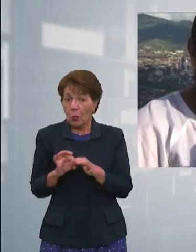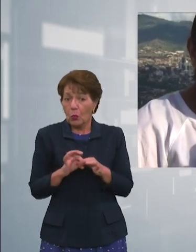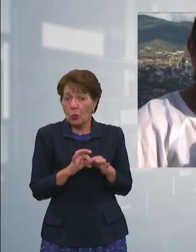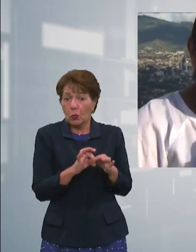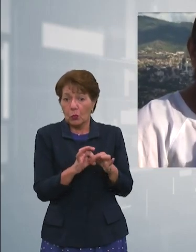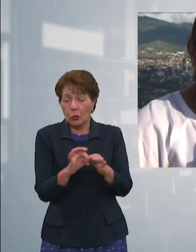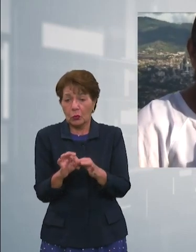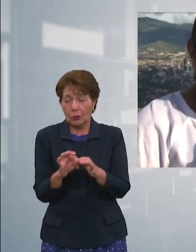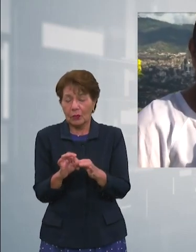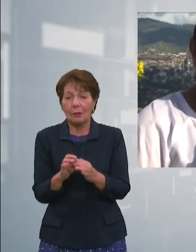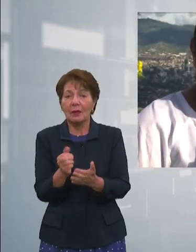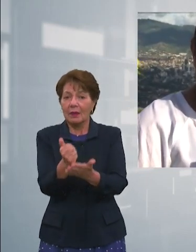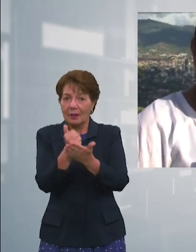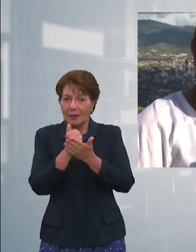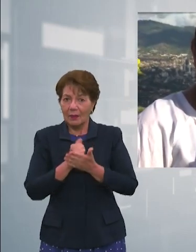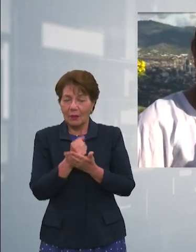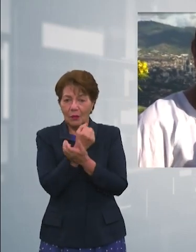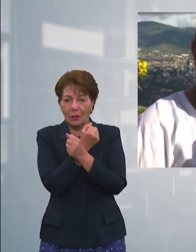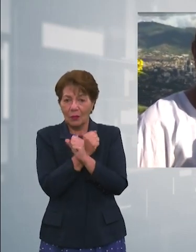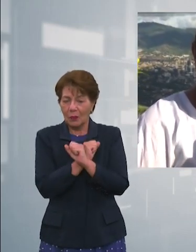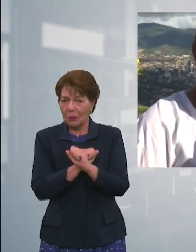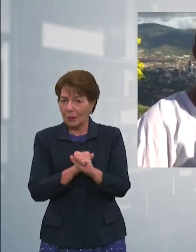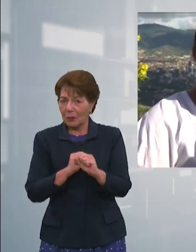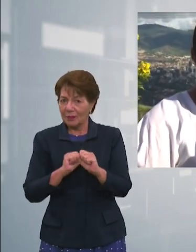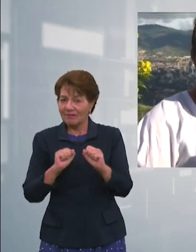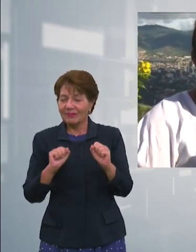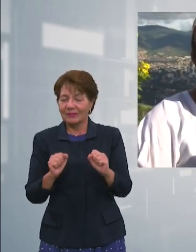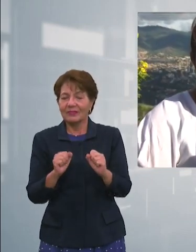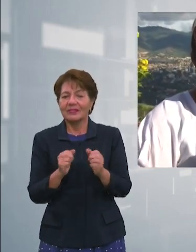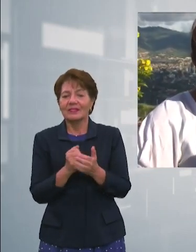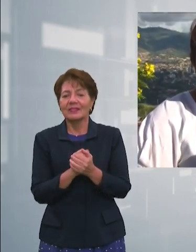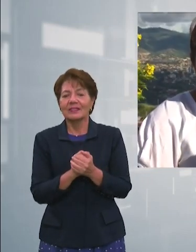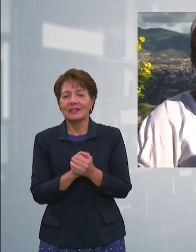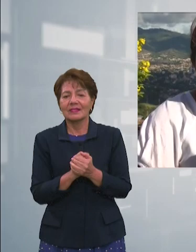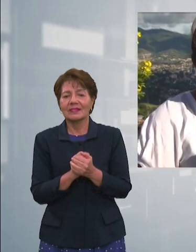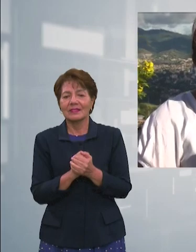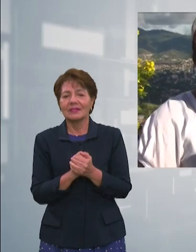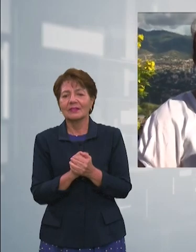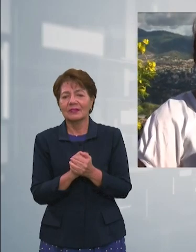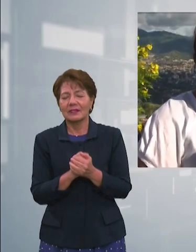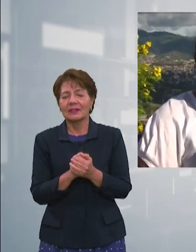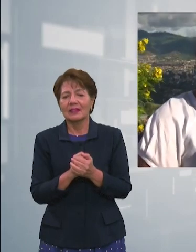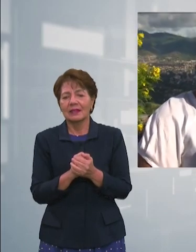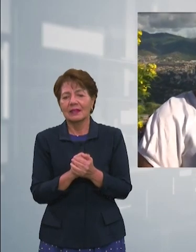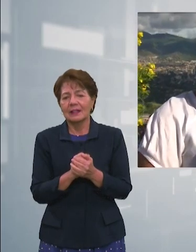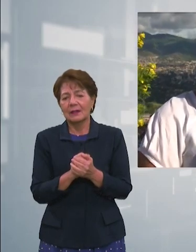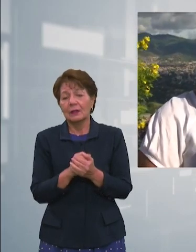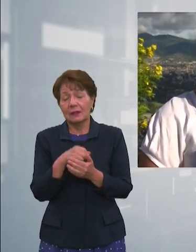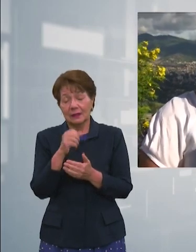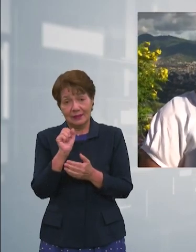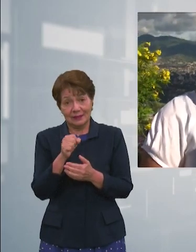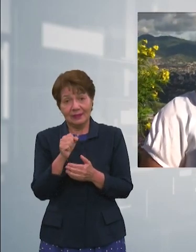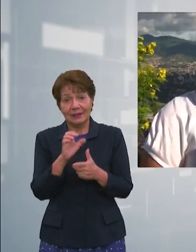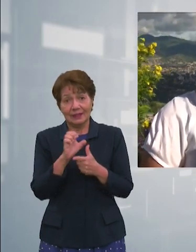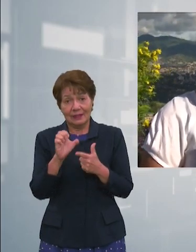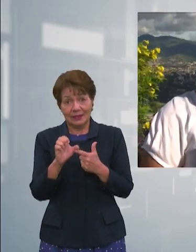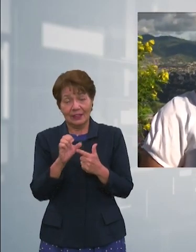un nudo de siete, que una soga de siete nudos no se desuata. Muy fácil. Entonces entre todos, todos, todos,